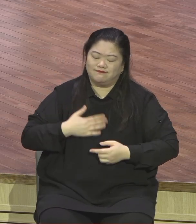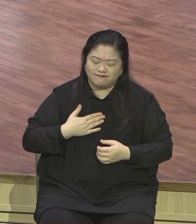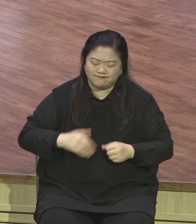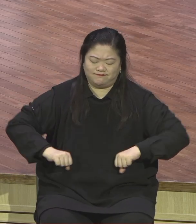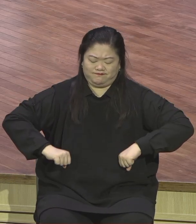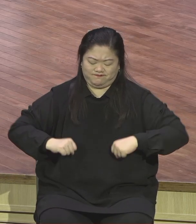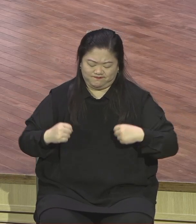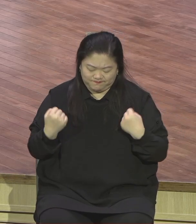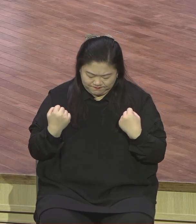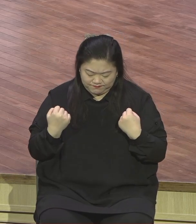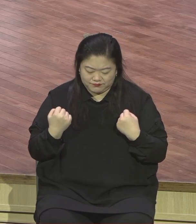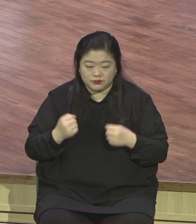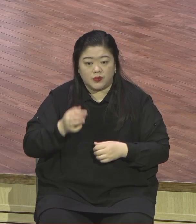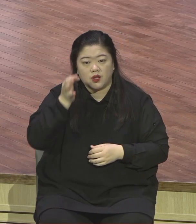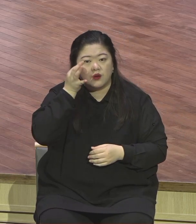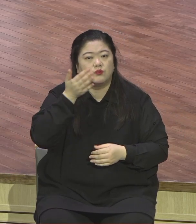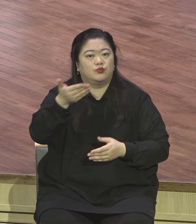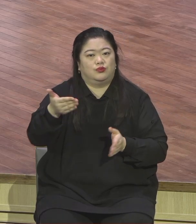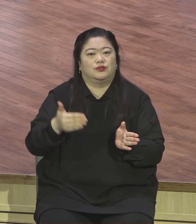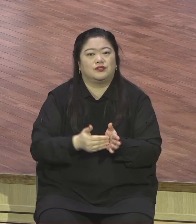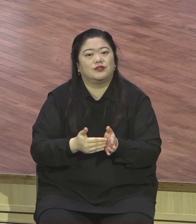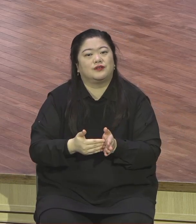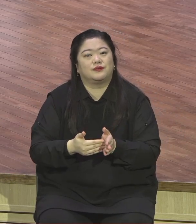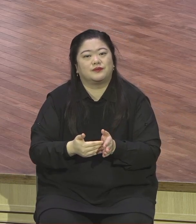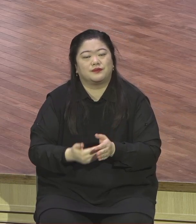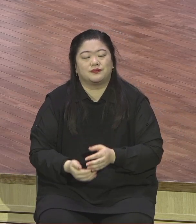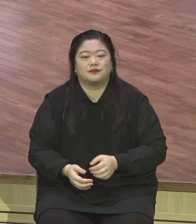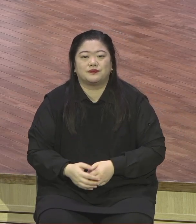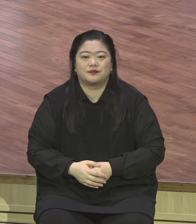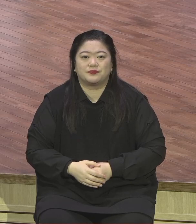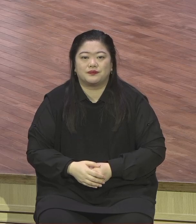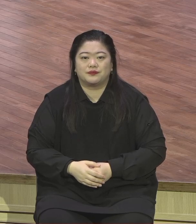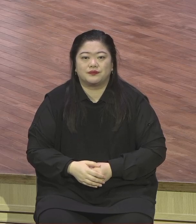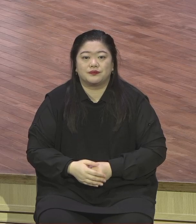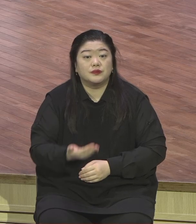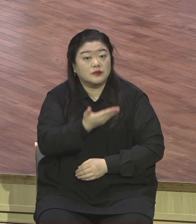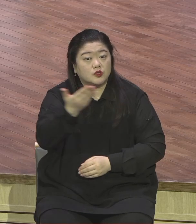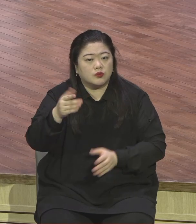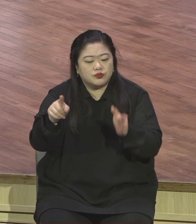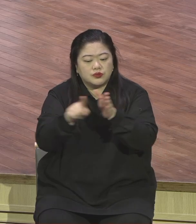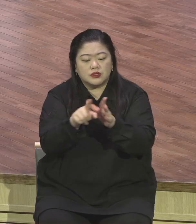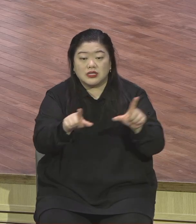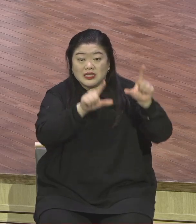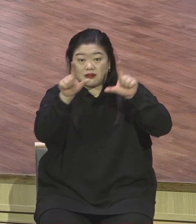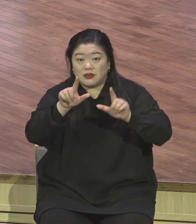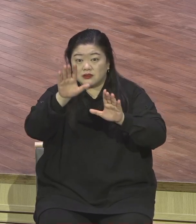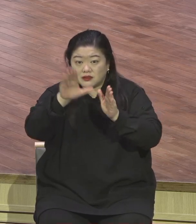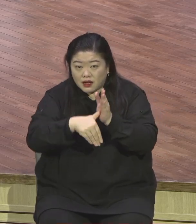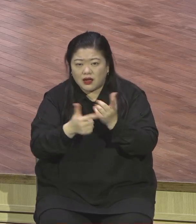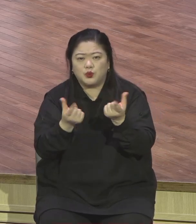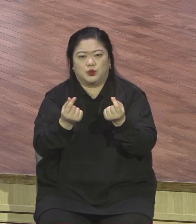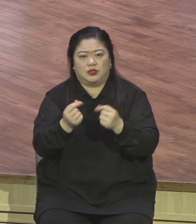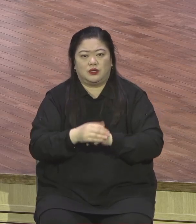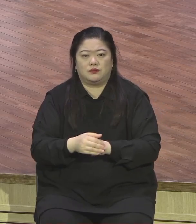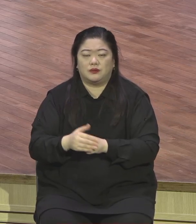보여주셨어요. 우리 영적 자세도 이래야 됩니다. 하나님의 말씀 앞에서 그렇게